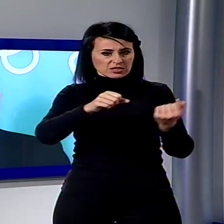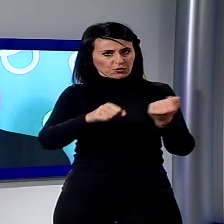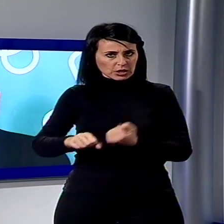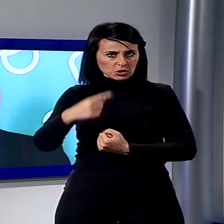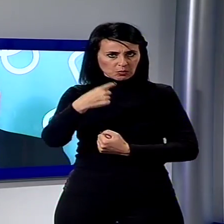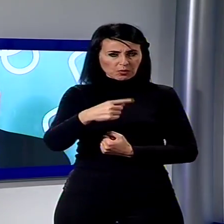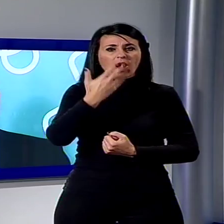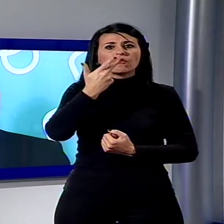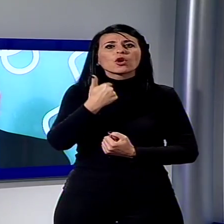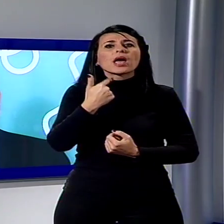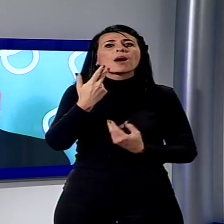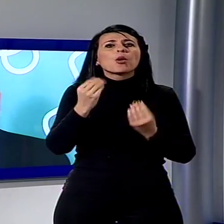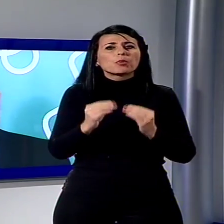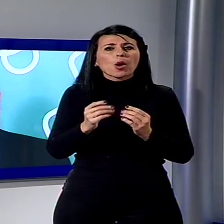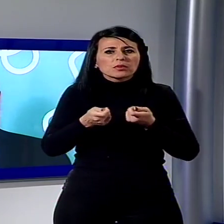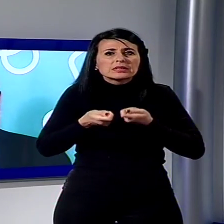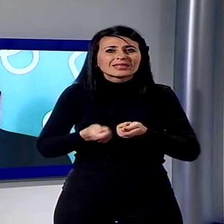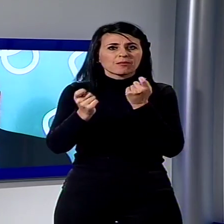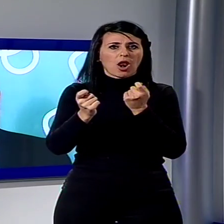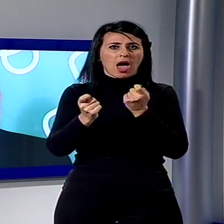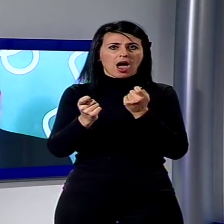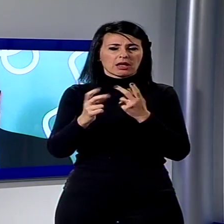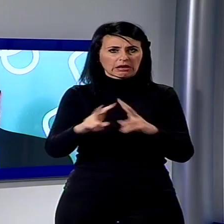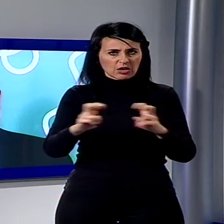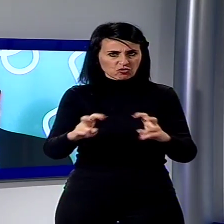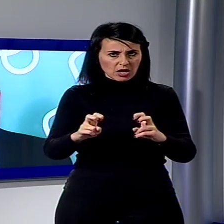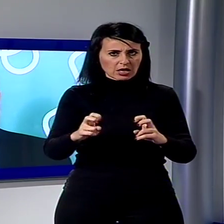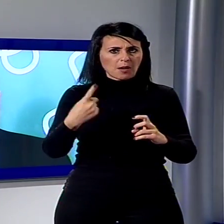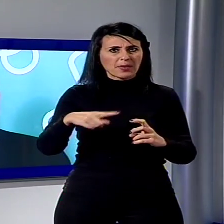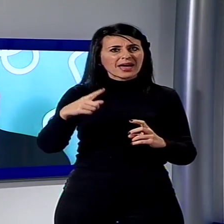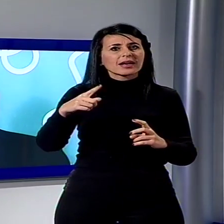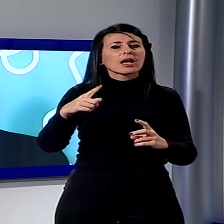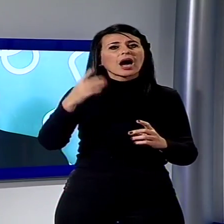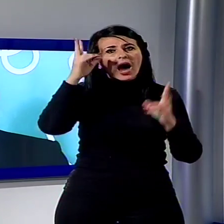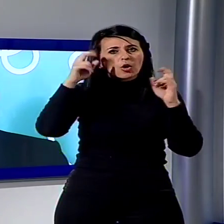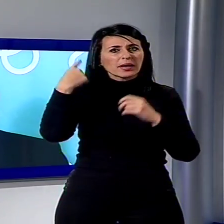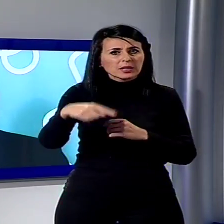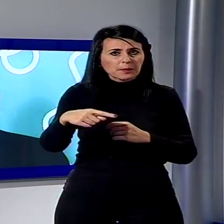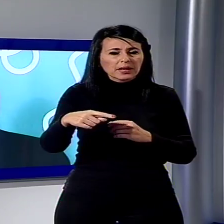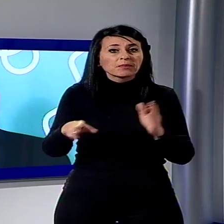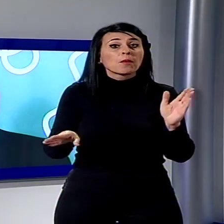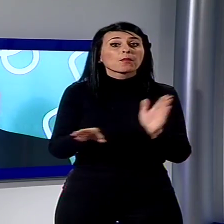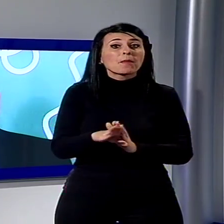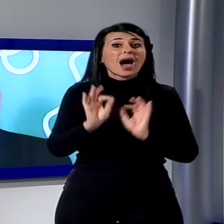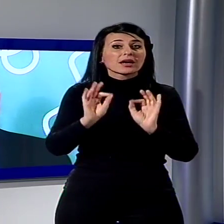dobbiamo cercare proprio di rilanciare la ricerca neuroscientifica partendo da Lucca e cercando di